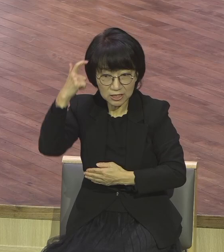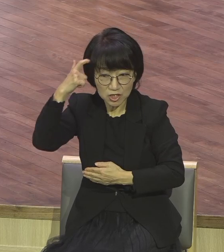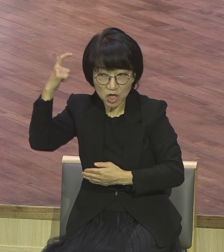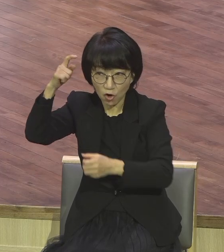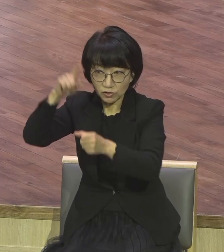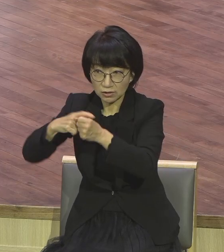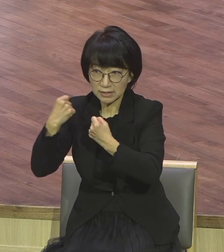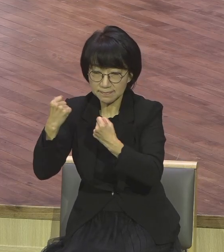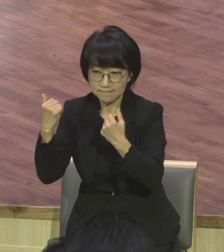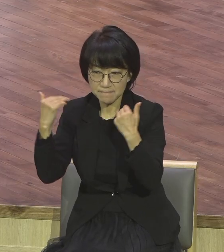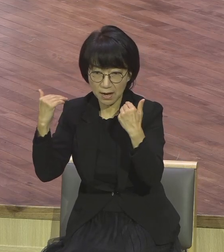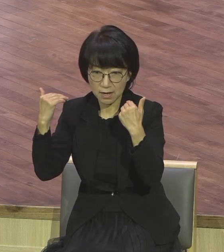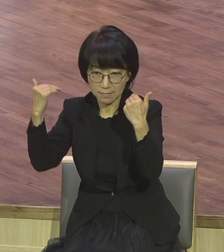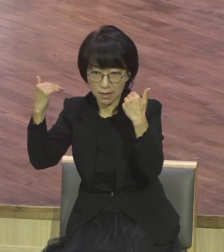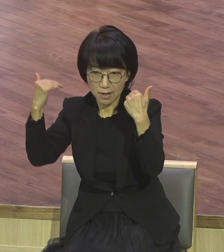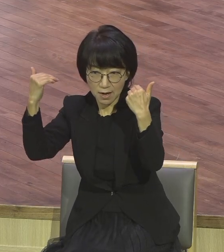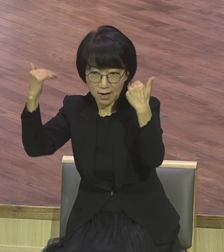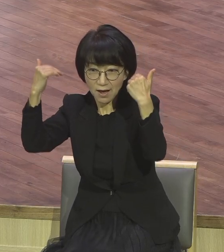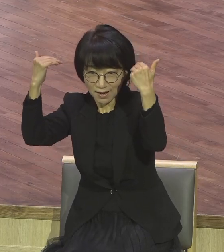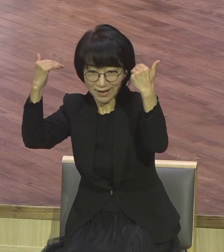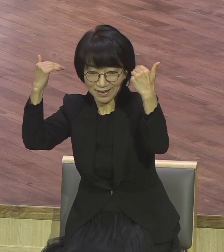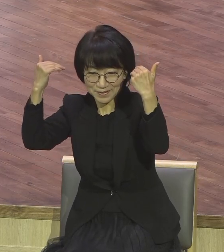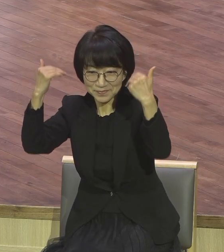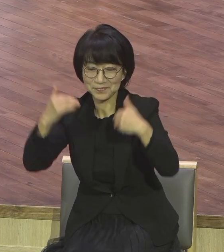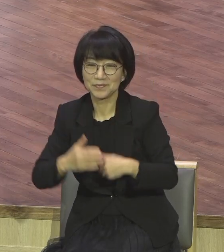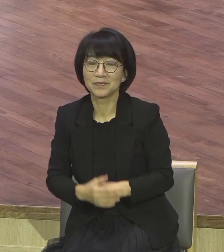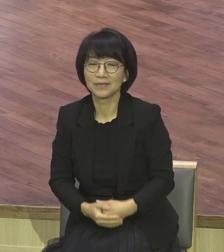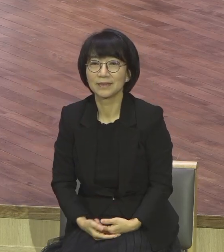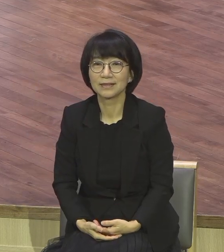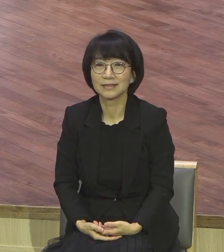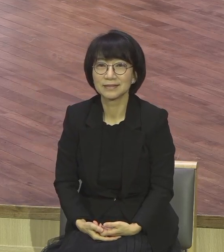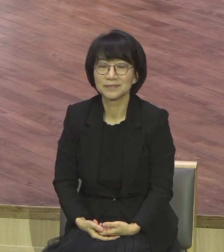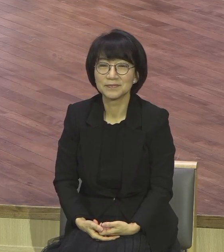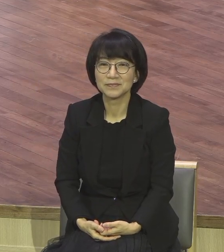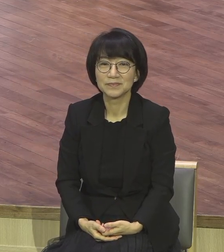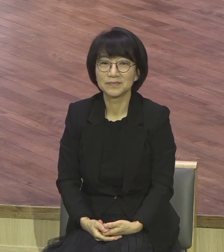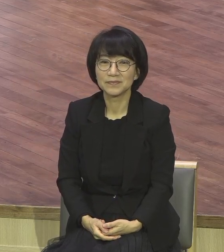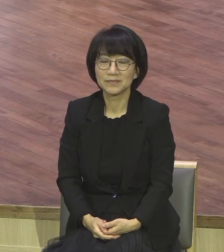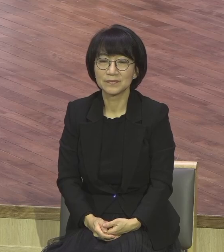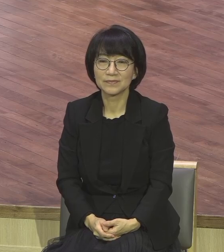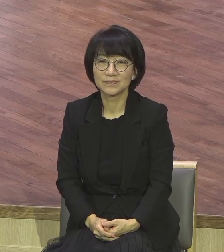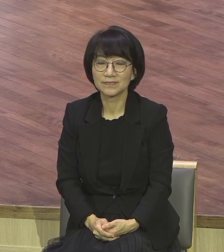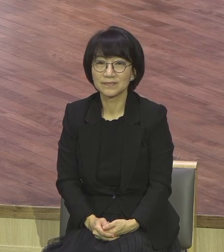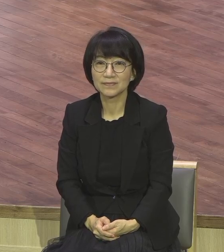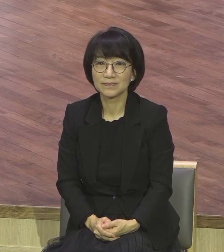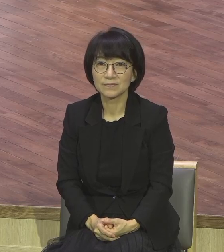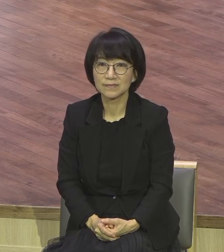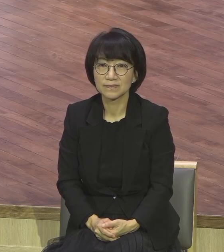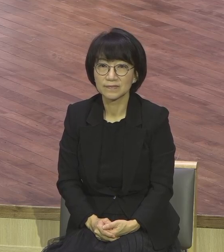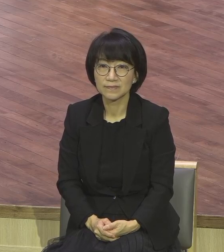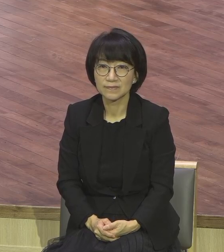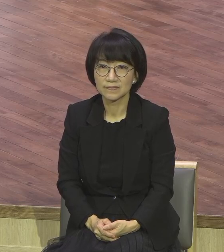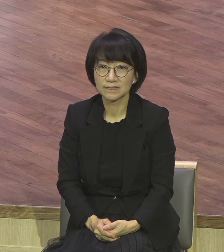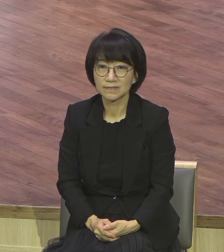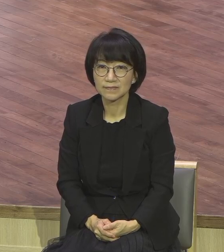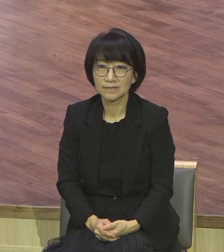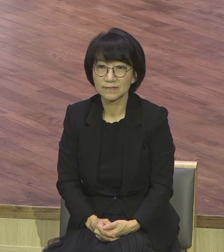아멘 그게 여러분이 이 성령의 사람은 그렇게 되게 돼 있어요. 남들 볼 때